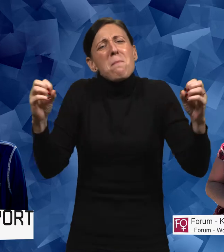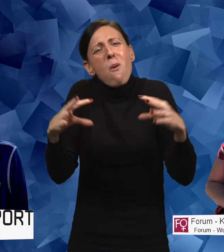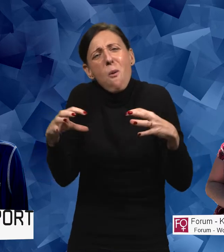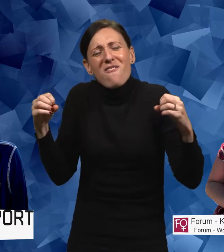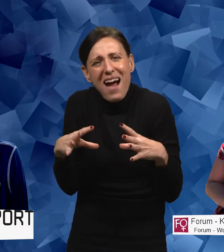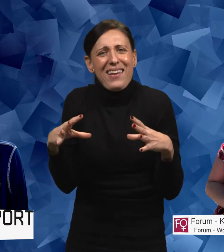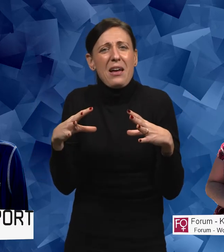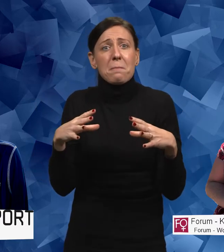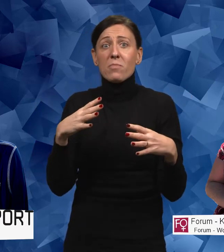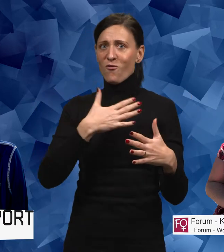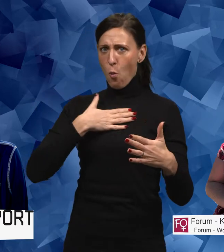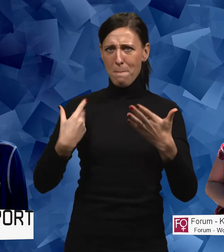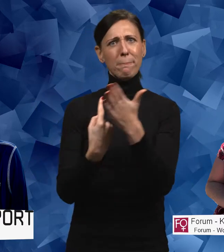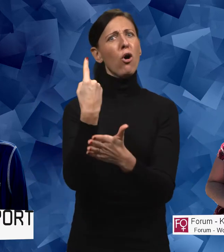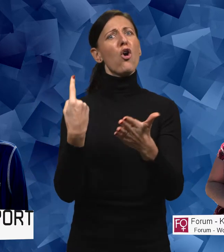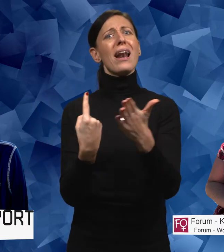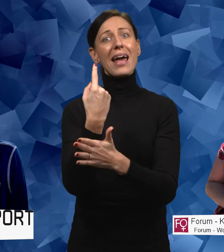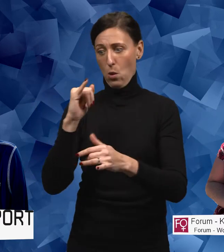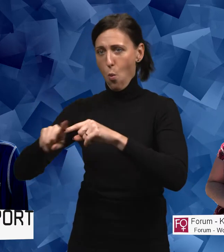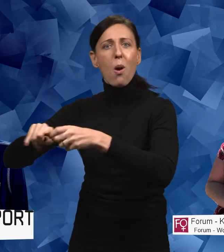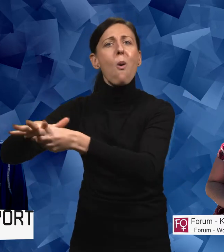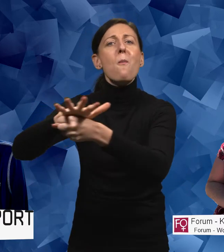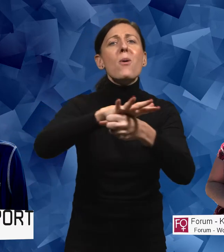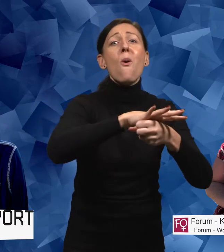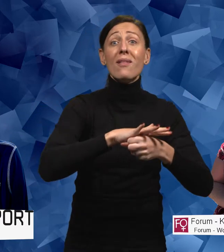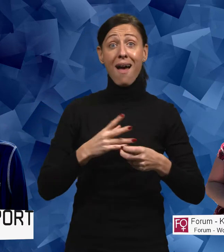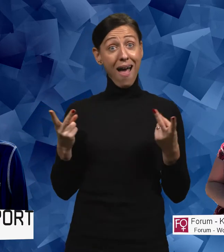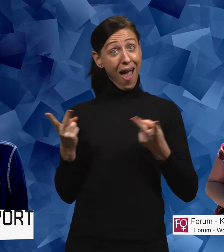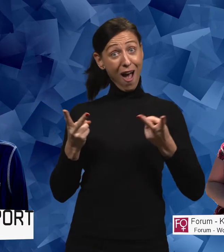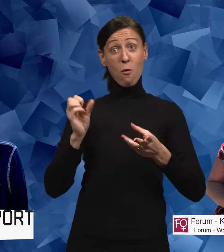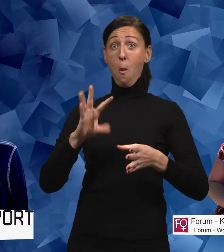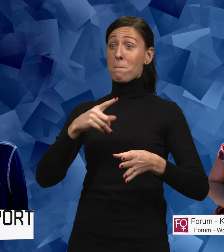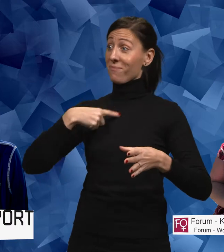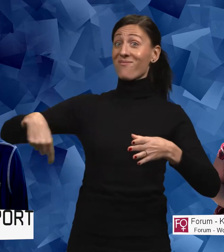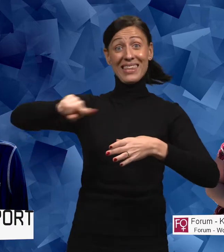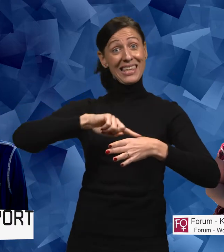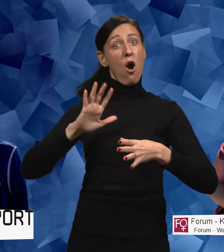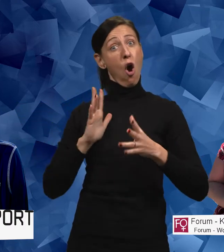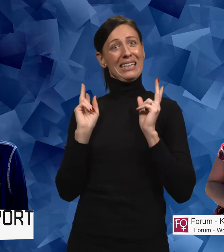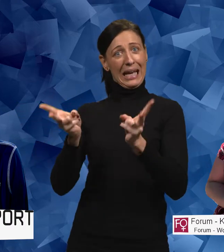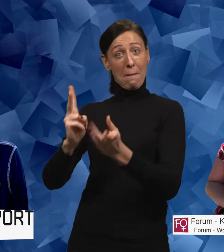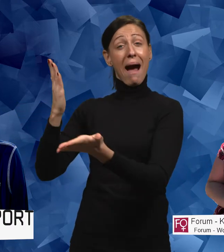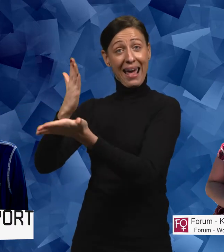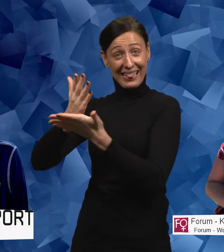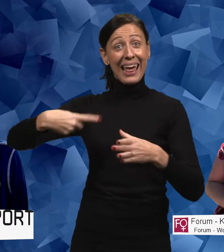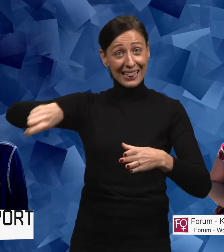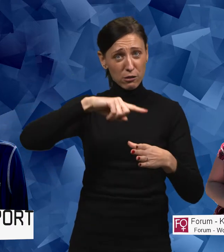påverkar våra möjligheter på de här olika områdena även om vi ska ha samma rättigheter så